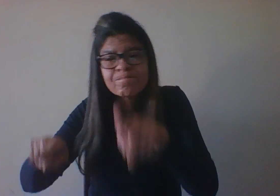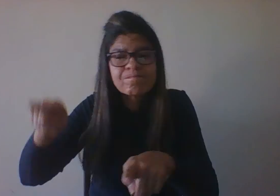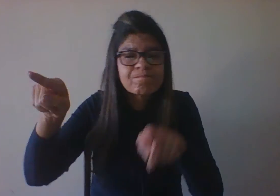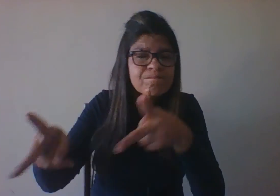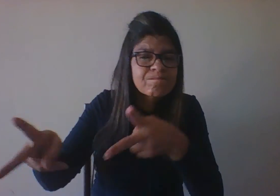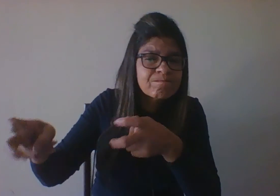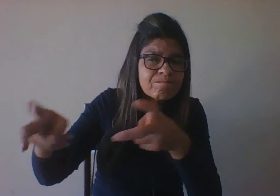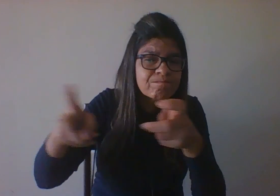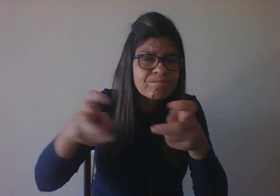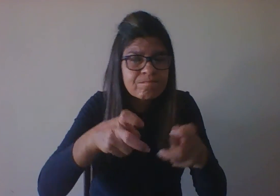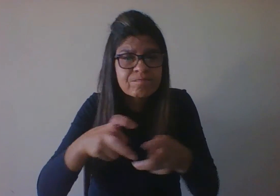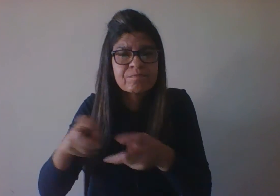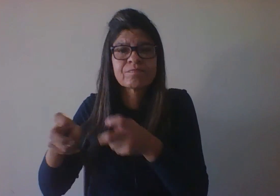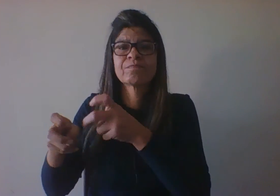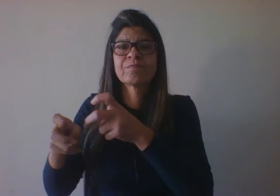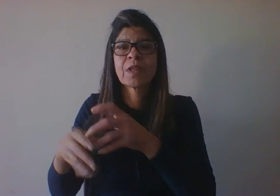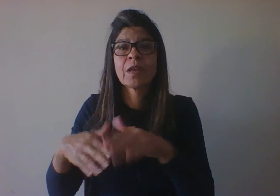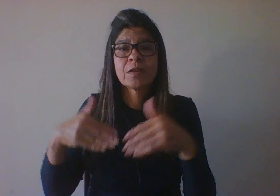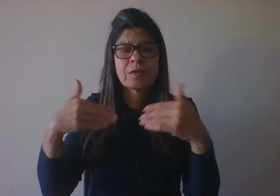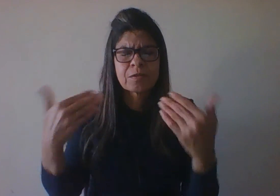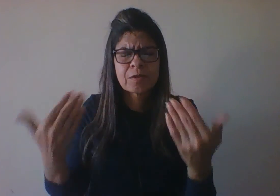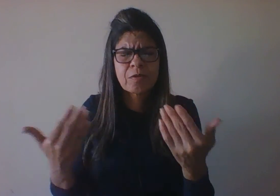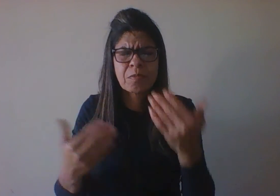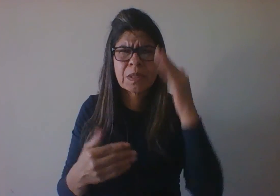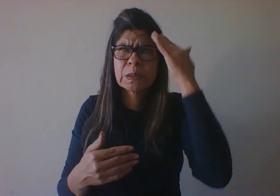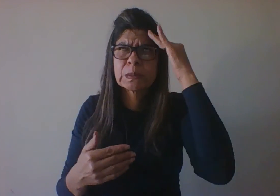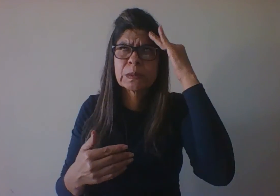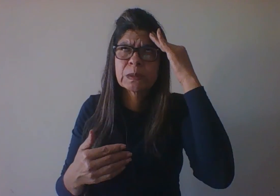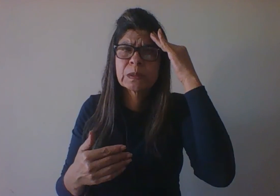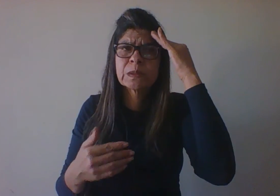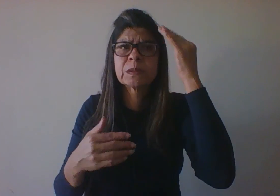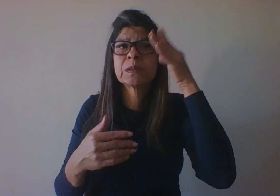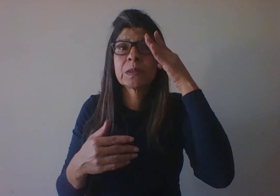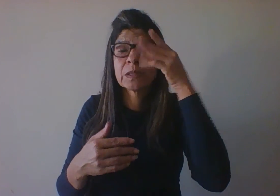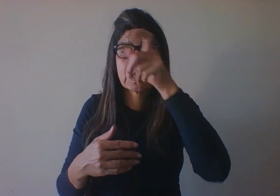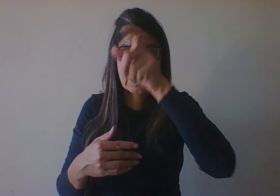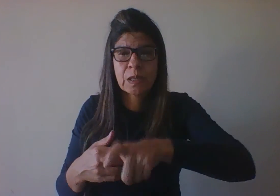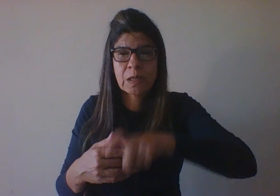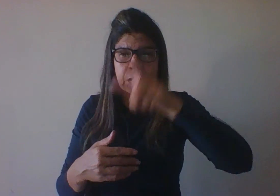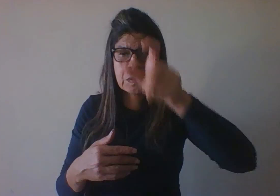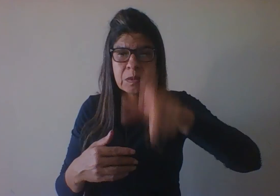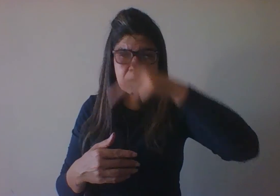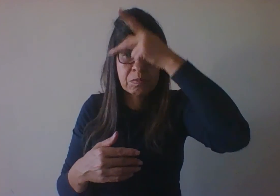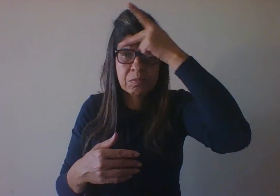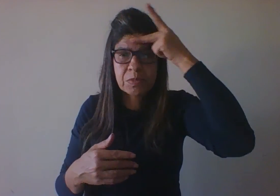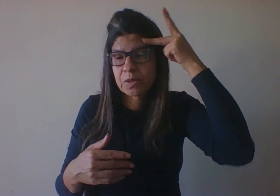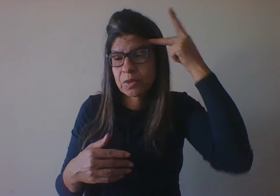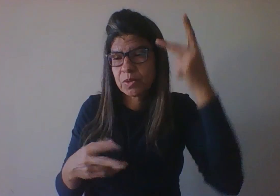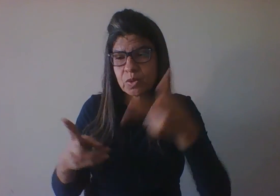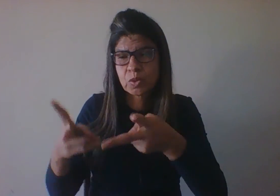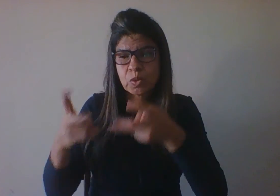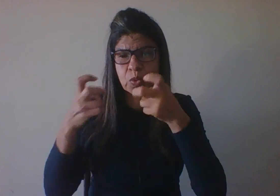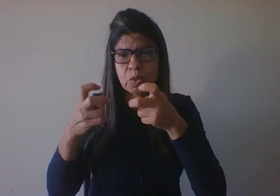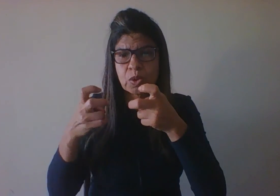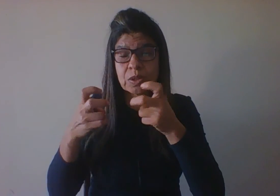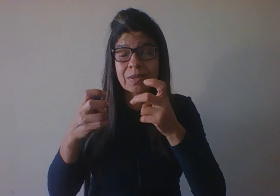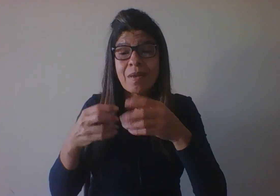humano como um todo indivisível, o que seria muito complexo foca-se o estudo didaticamente em